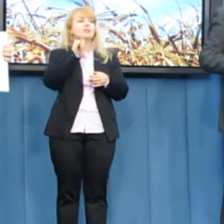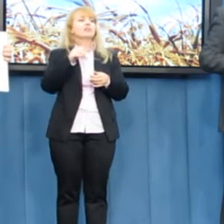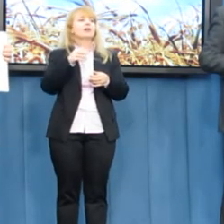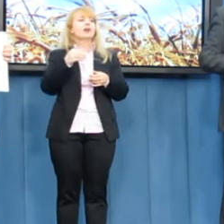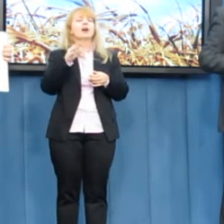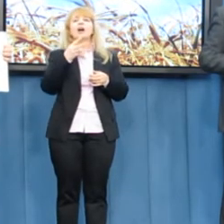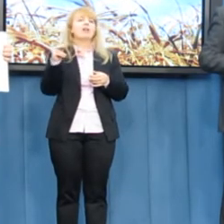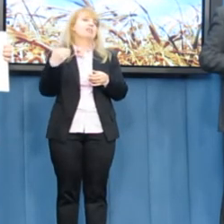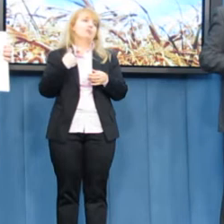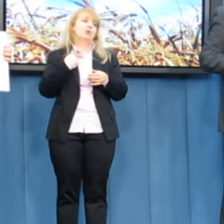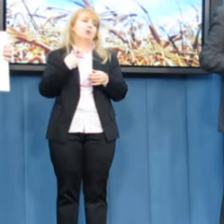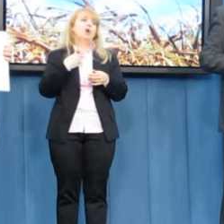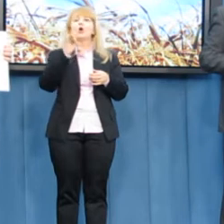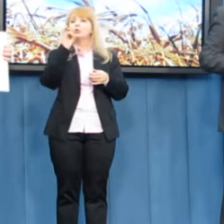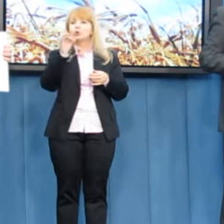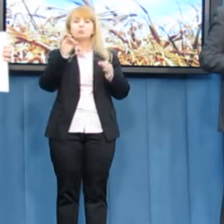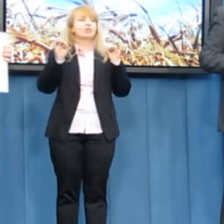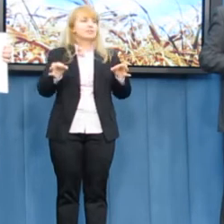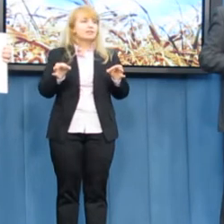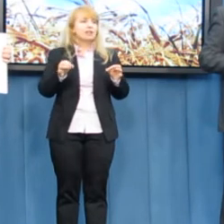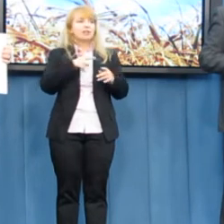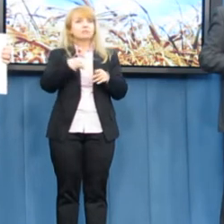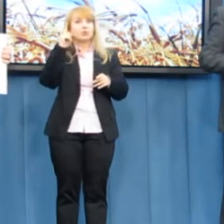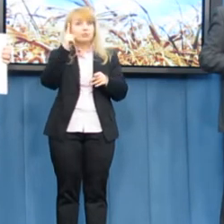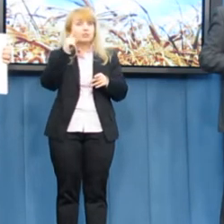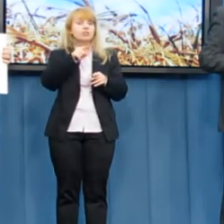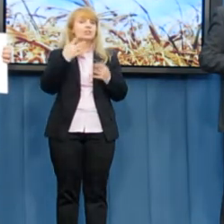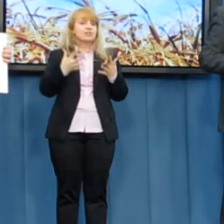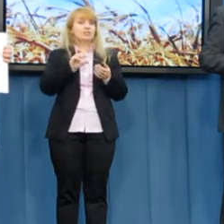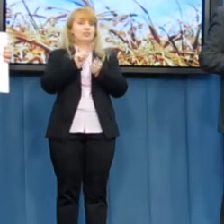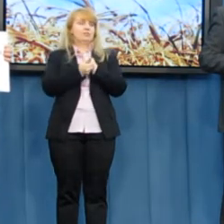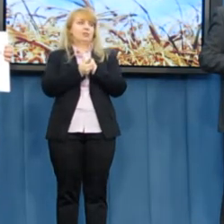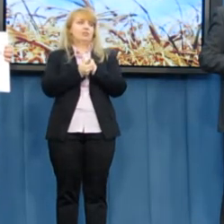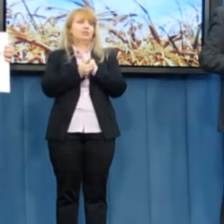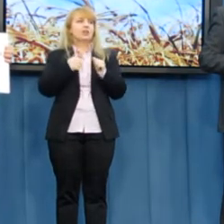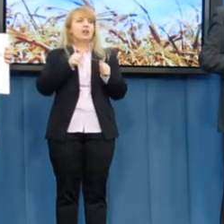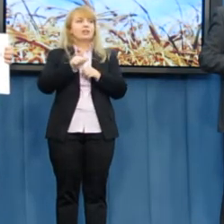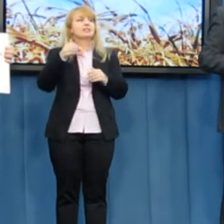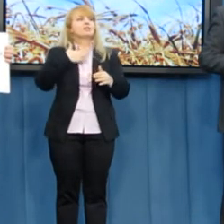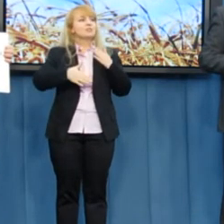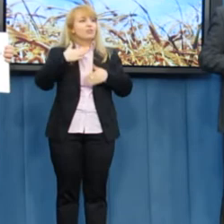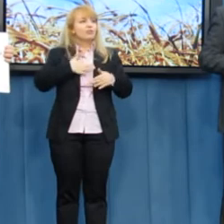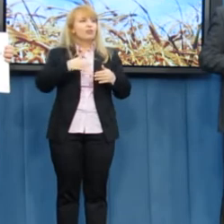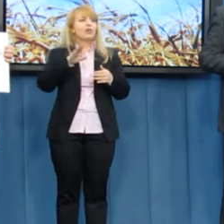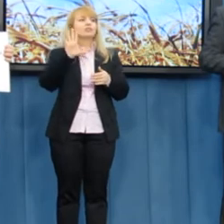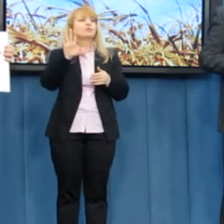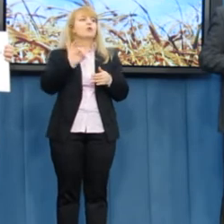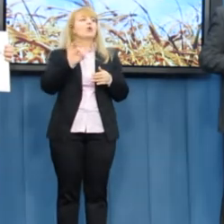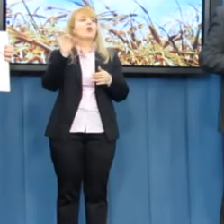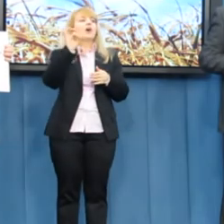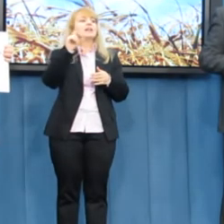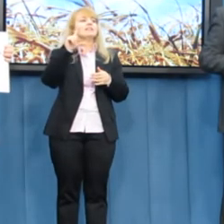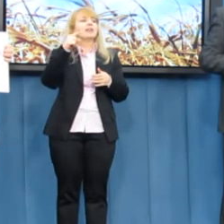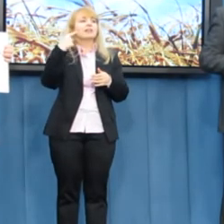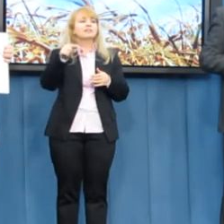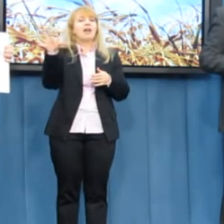tym akurat nie zajmowali, ale dobrze, że teraz to zauważyliście. I cieszę się, jeśli złożycie te projekty ustawy, to Klub Sojuszu Lewicy Demokratycznej